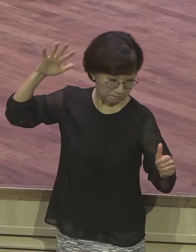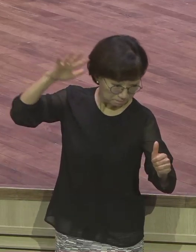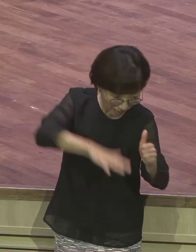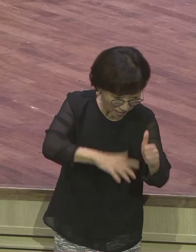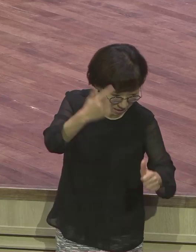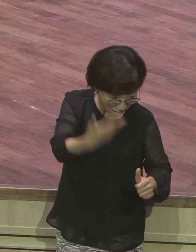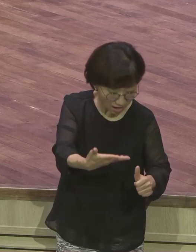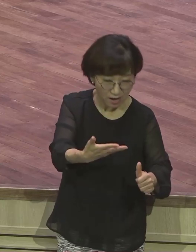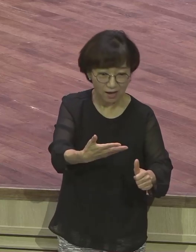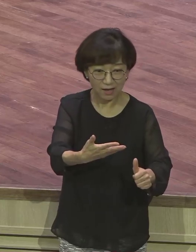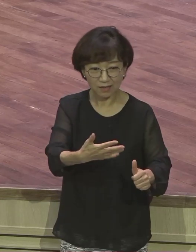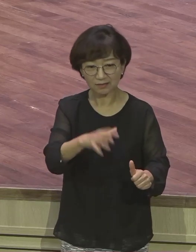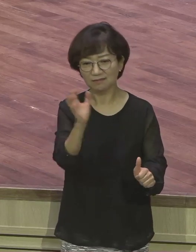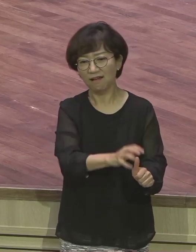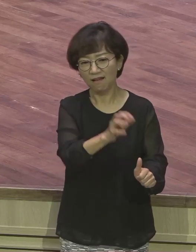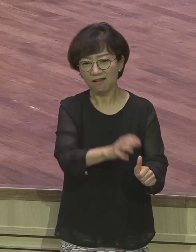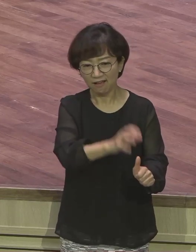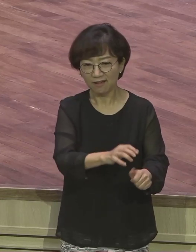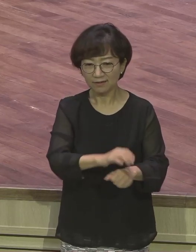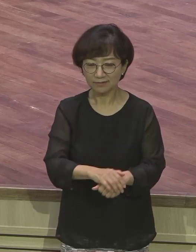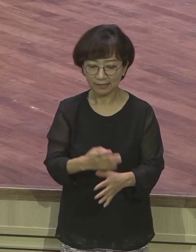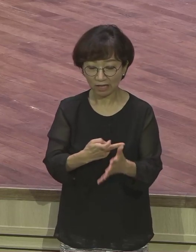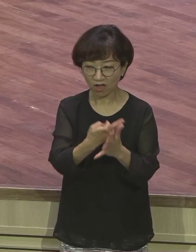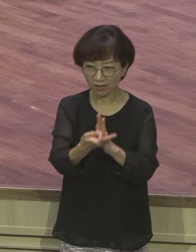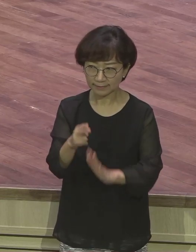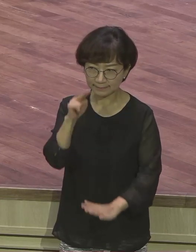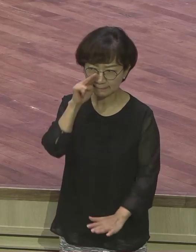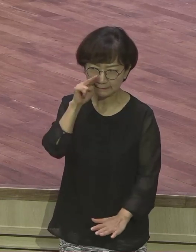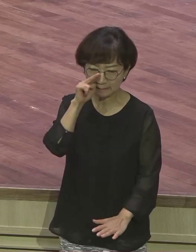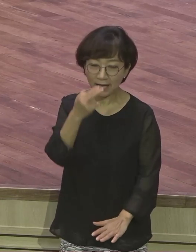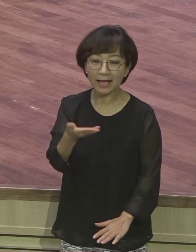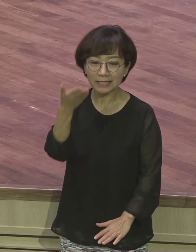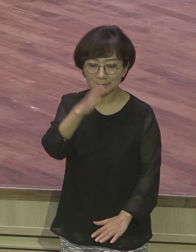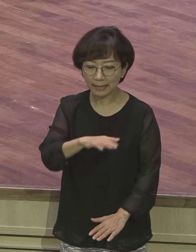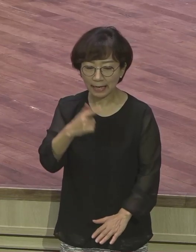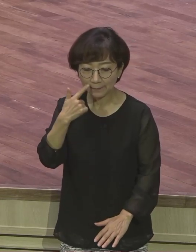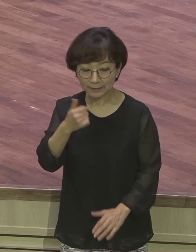그의 형들은 시기하되 그의 아버지는 그 말을 간직에 두었더라.